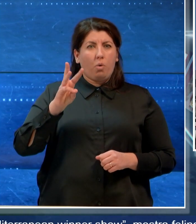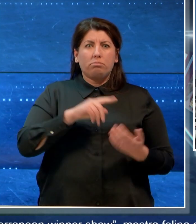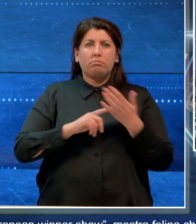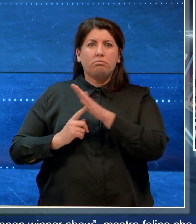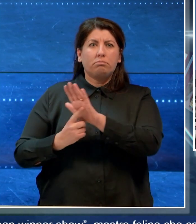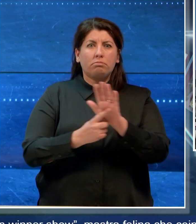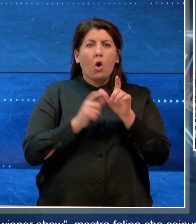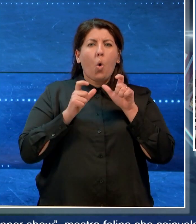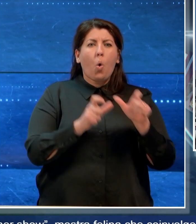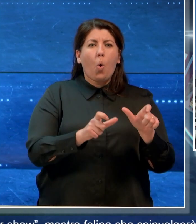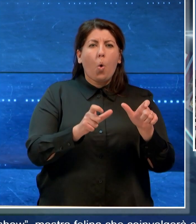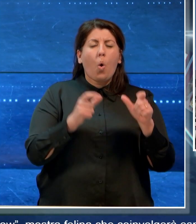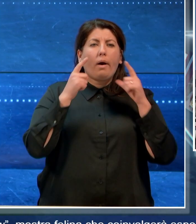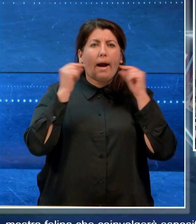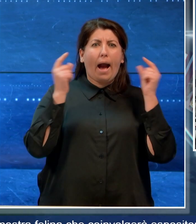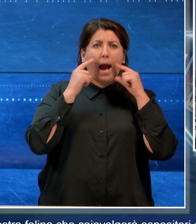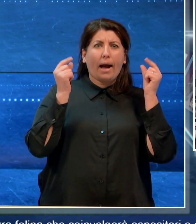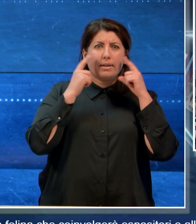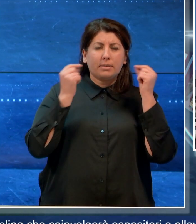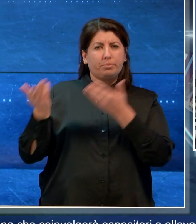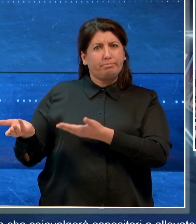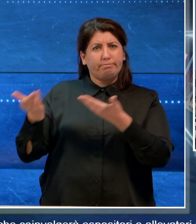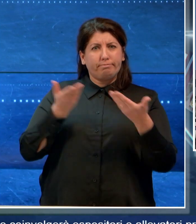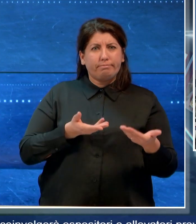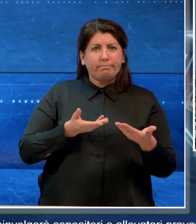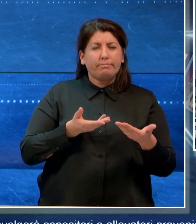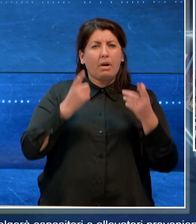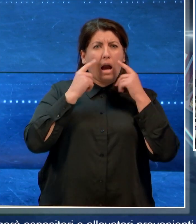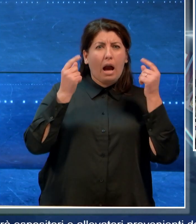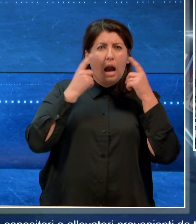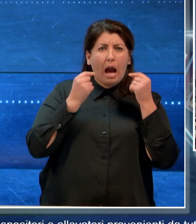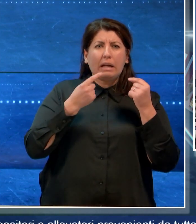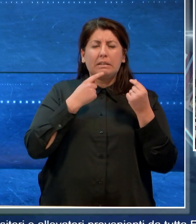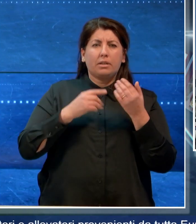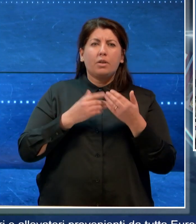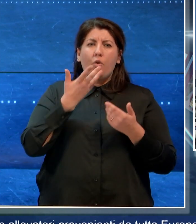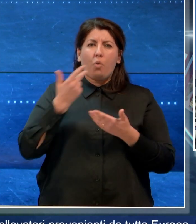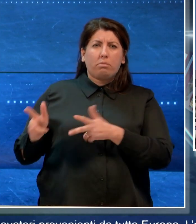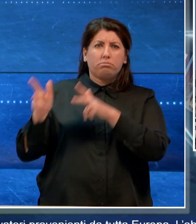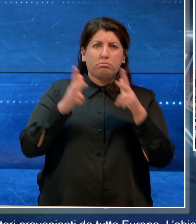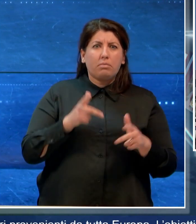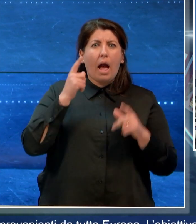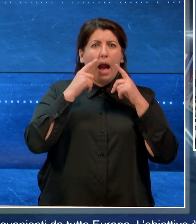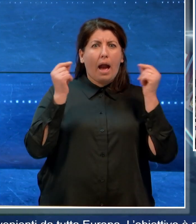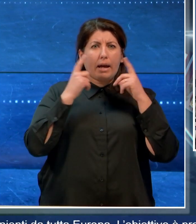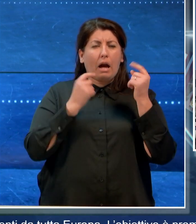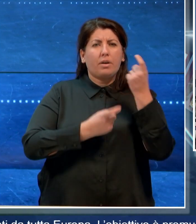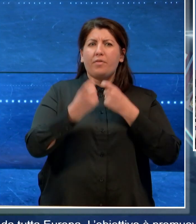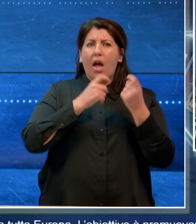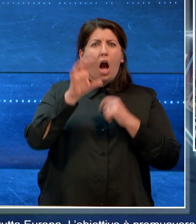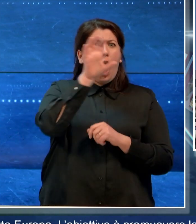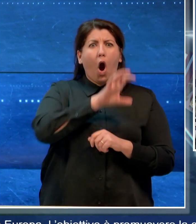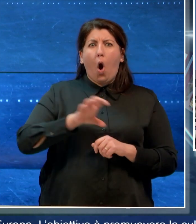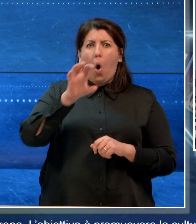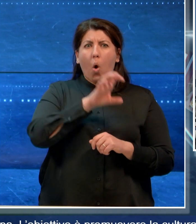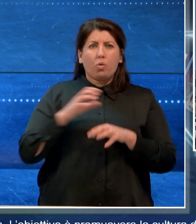espositori e allevatori provenienti da tutta Europa. L'obiettivo è promuovere la cultura